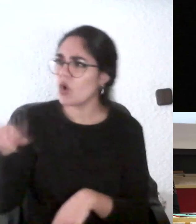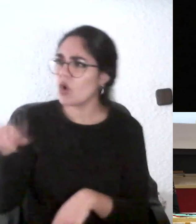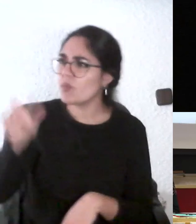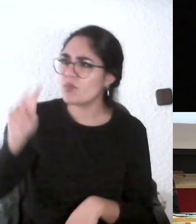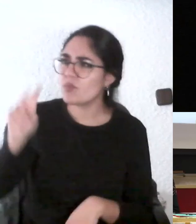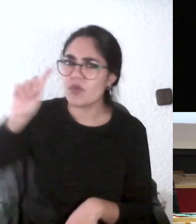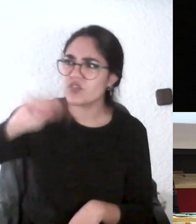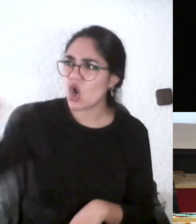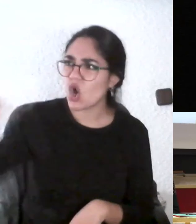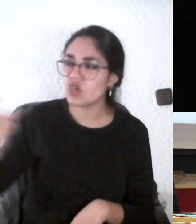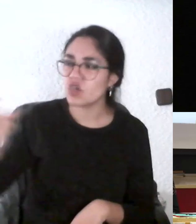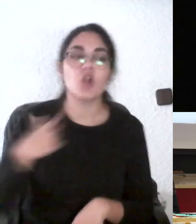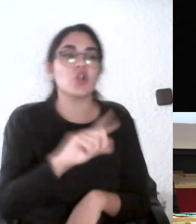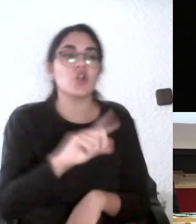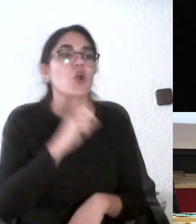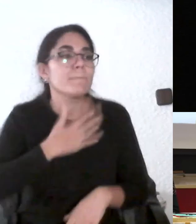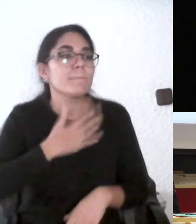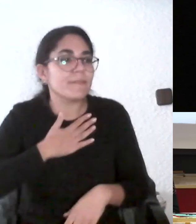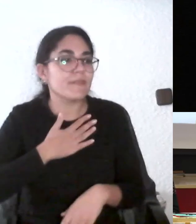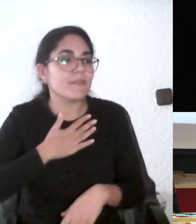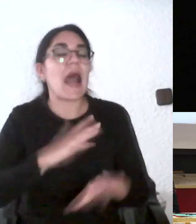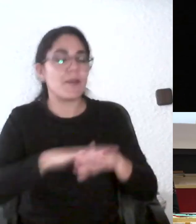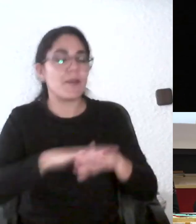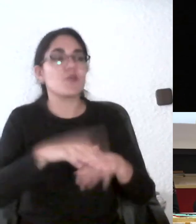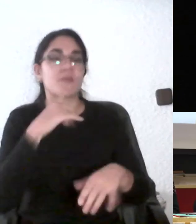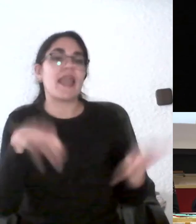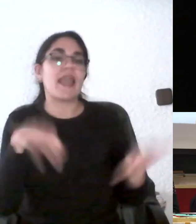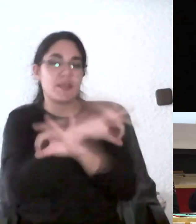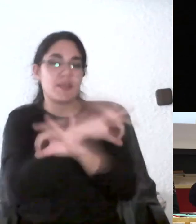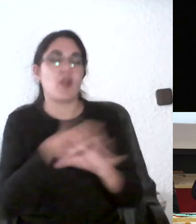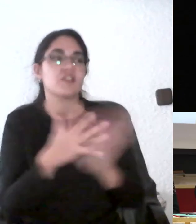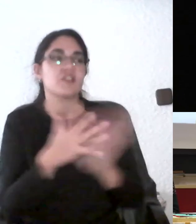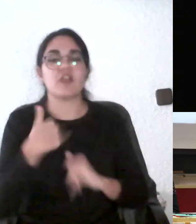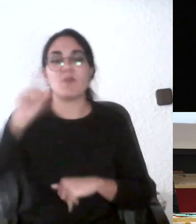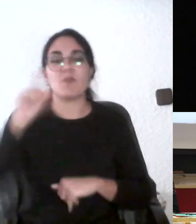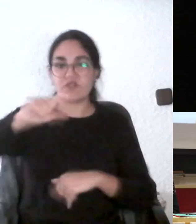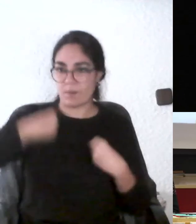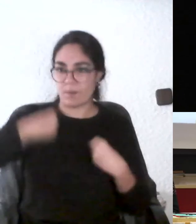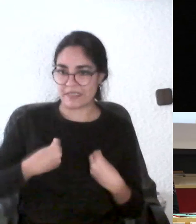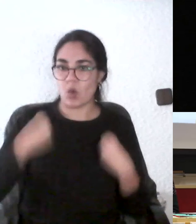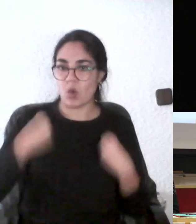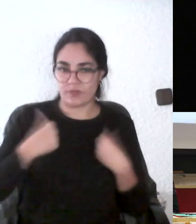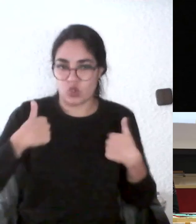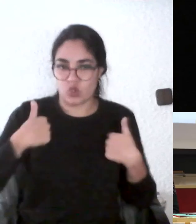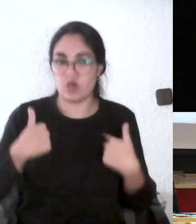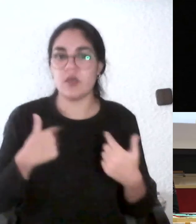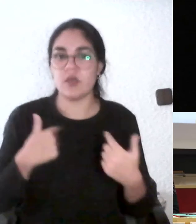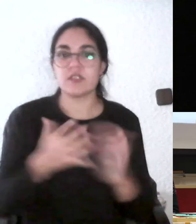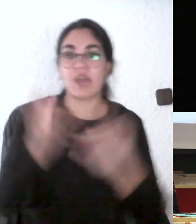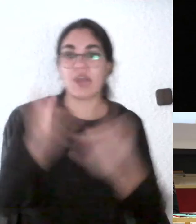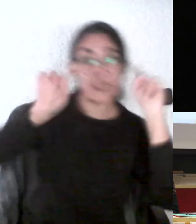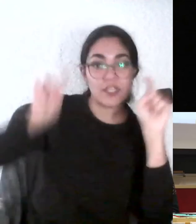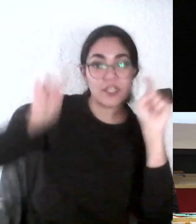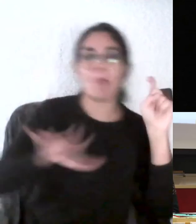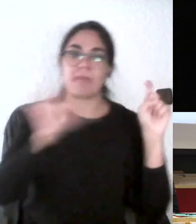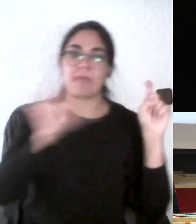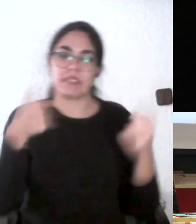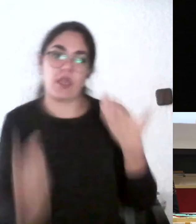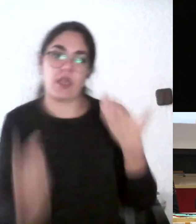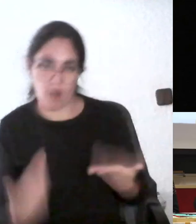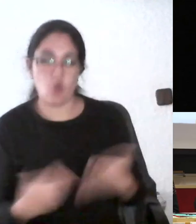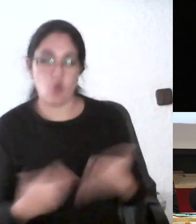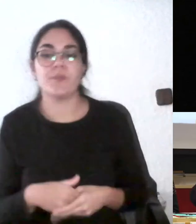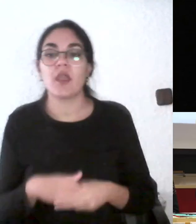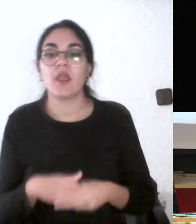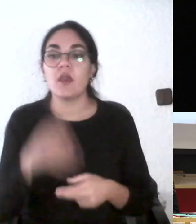manera es decir, bueno pero pierde la parte acreditativa porque la parte más objetiva es que un profesor externo evalúe aquí no hay nada de objetivo si en el momento en que ya